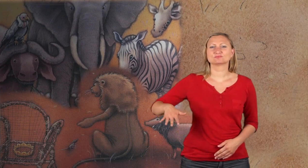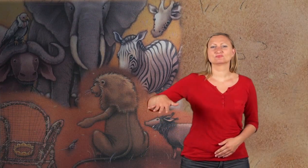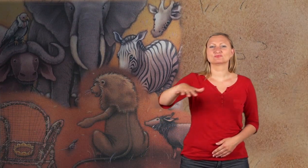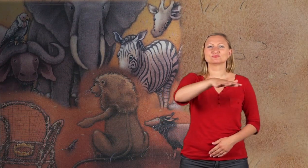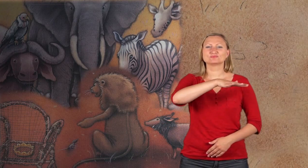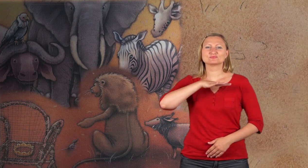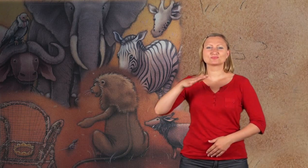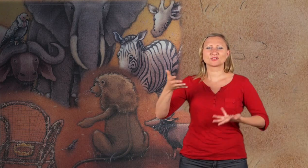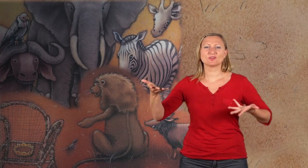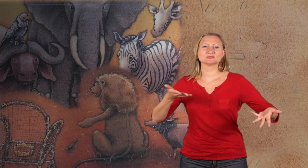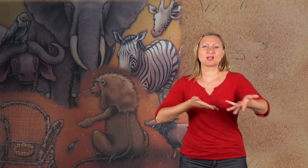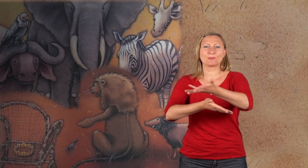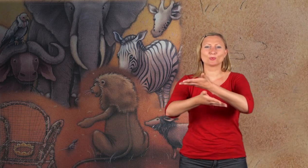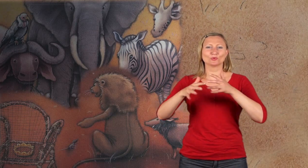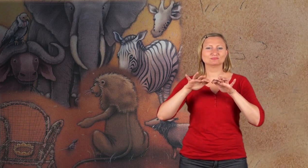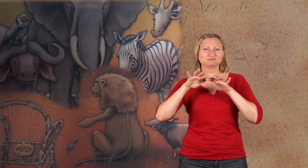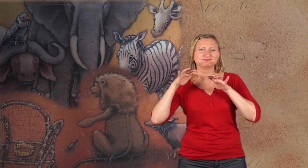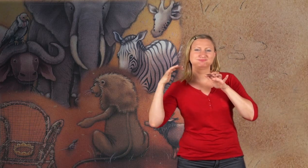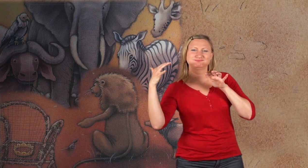Auf der Versammlung wurde Leo begeistert empfangen.